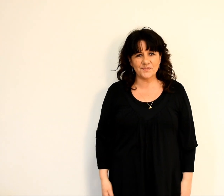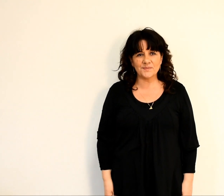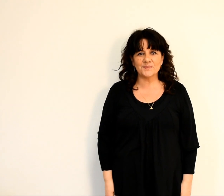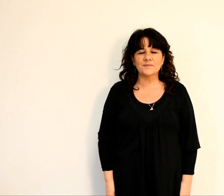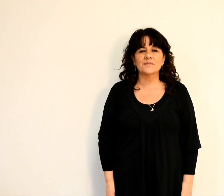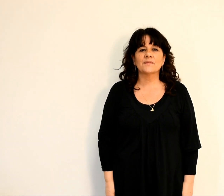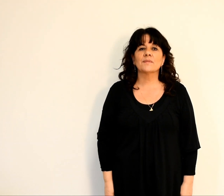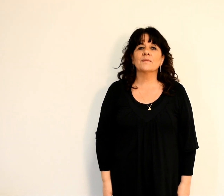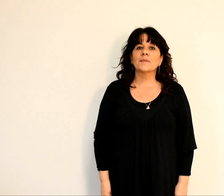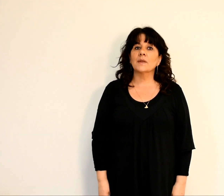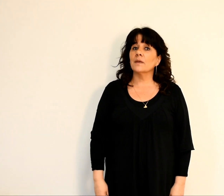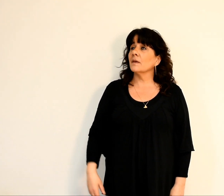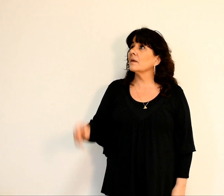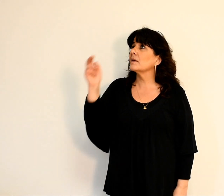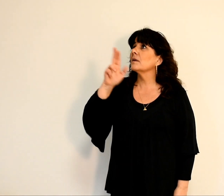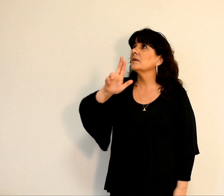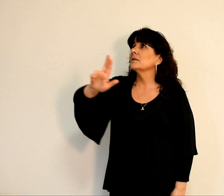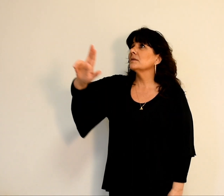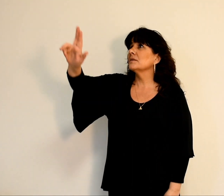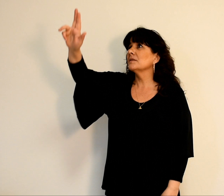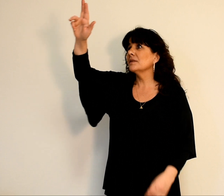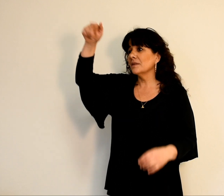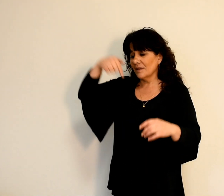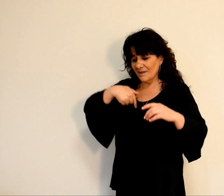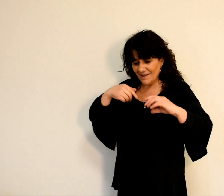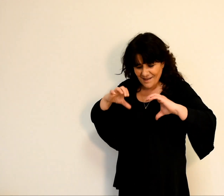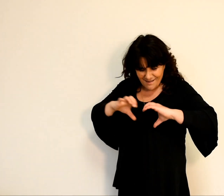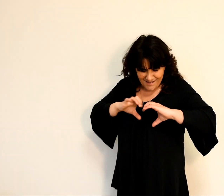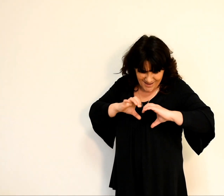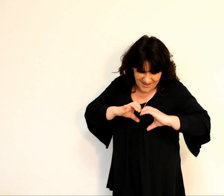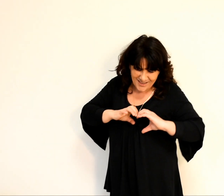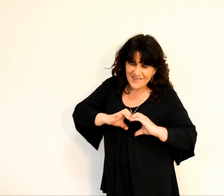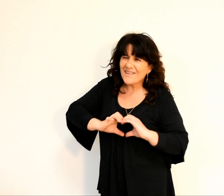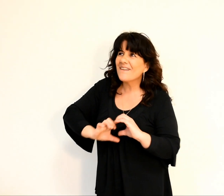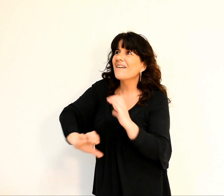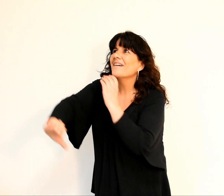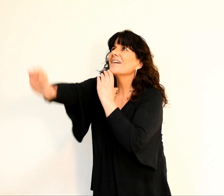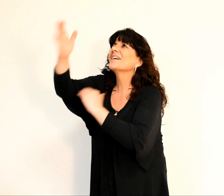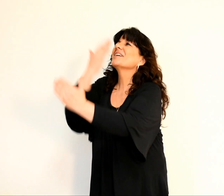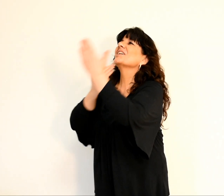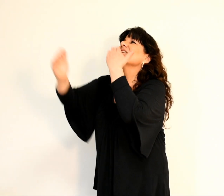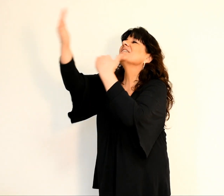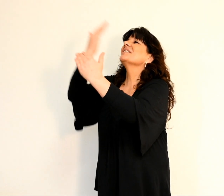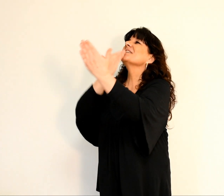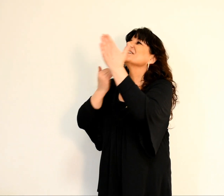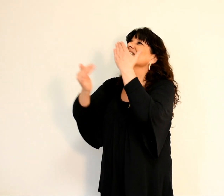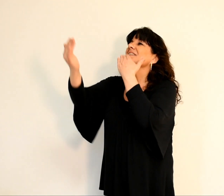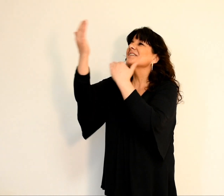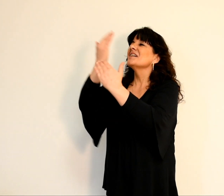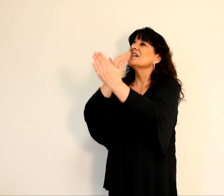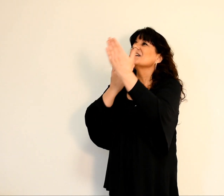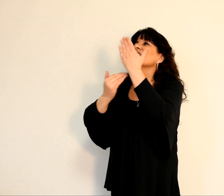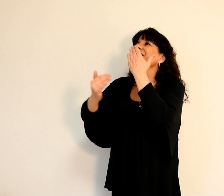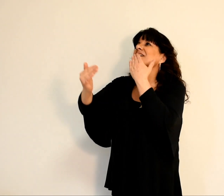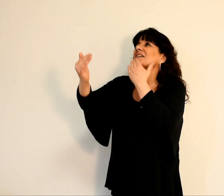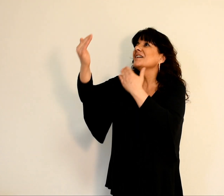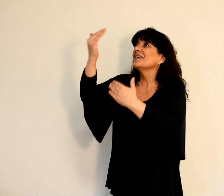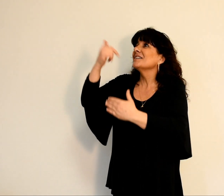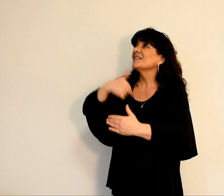De tout mon cœur, Seigneur, je te rends Tu as entendu les